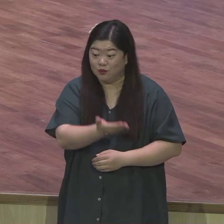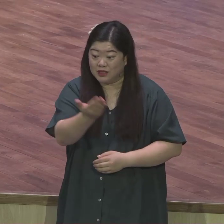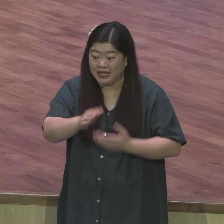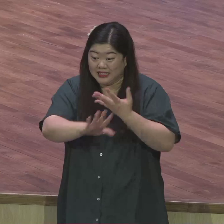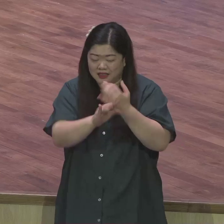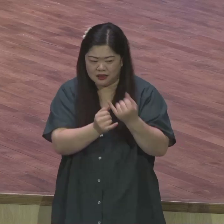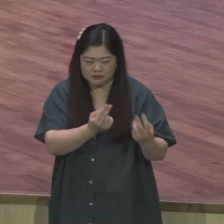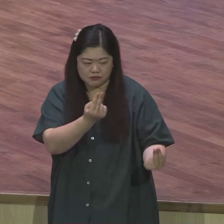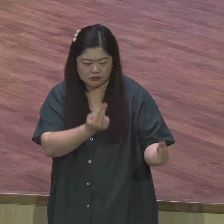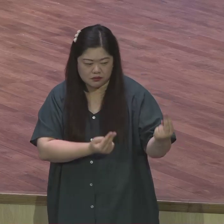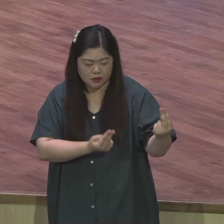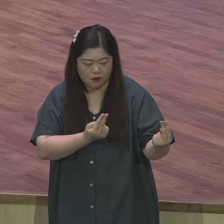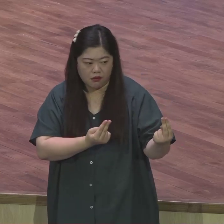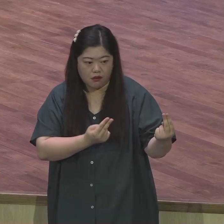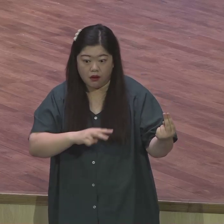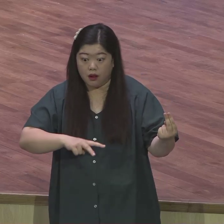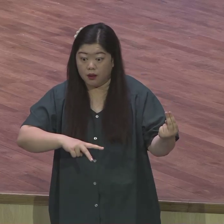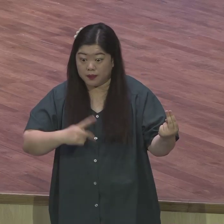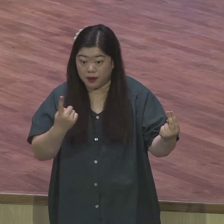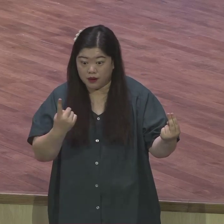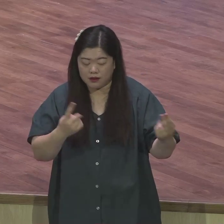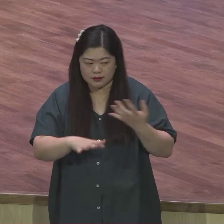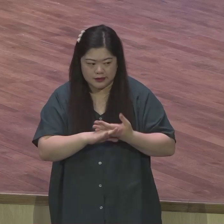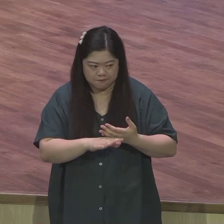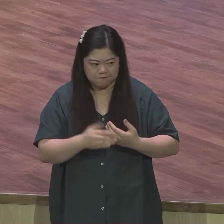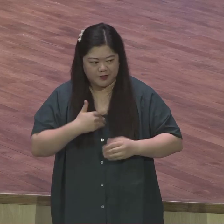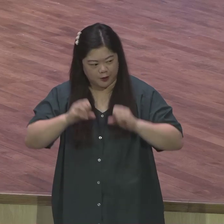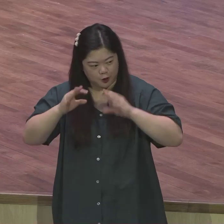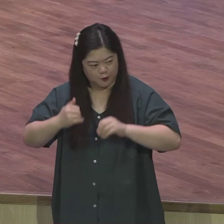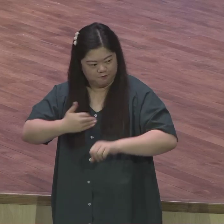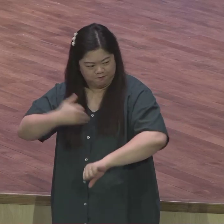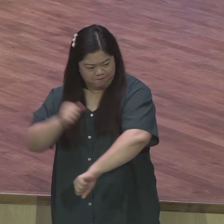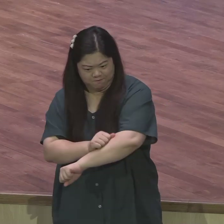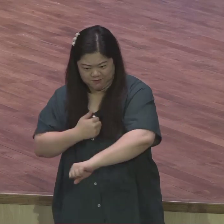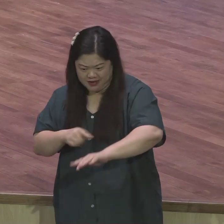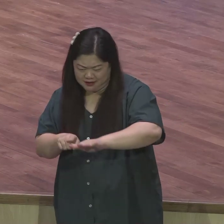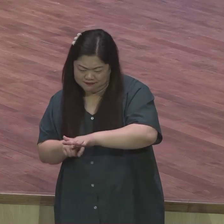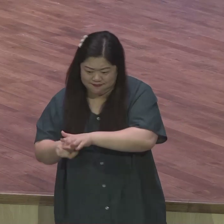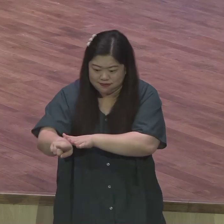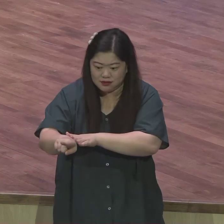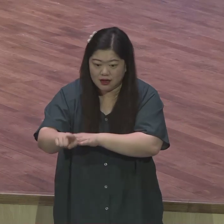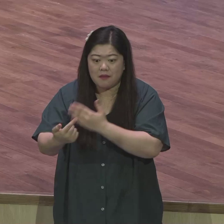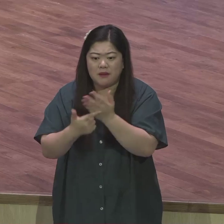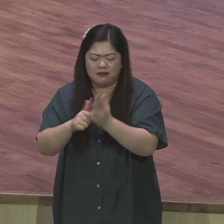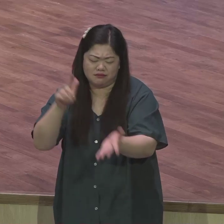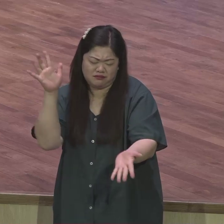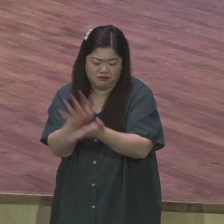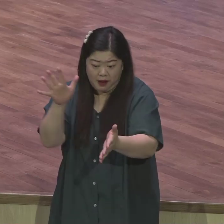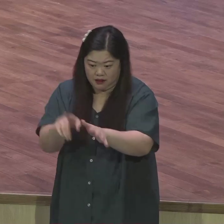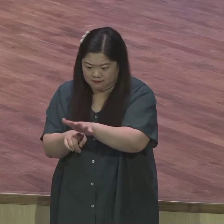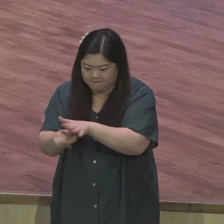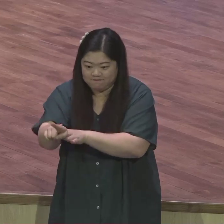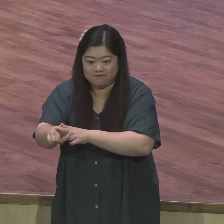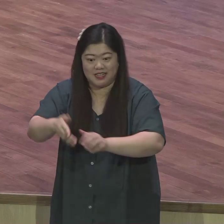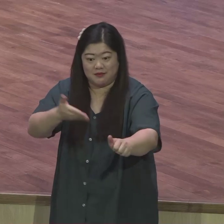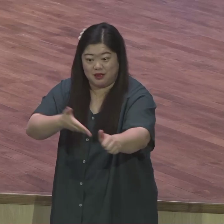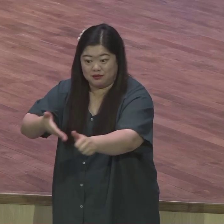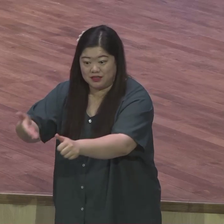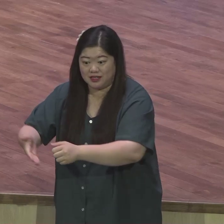절대로 뒤지지 않는 그런 영혼권의 열망 가지시기 바랍니다 이런 수준데 그래서 우리